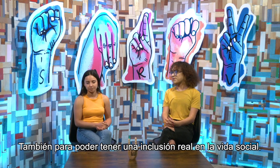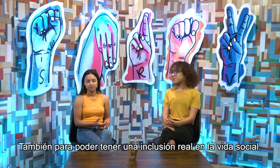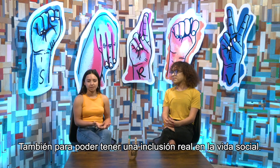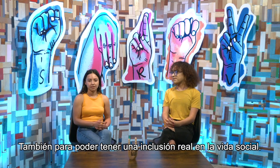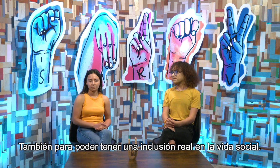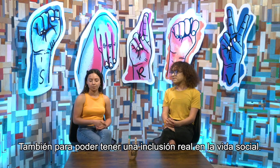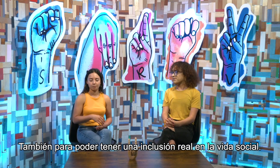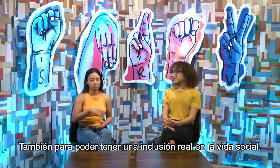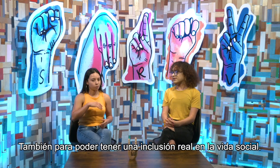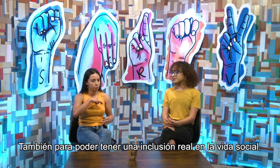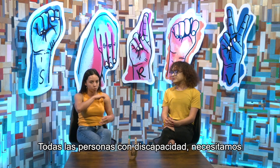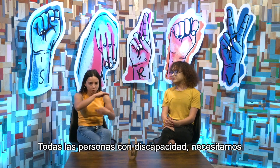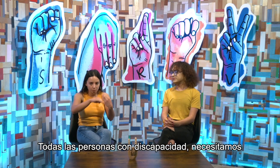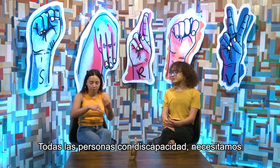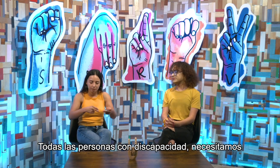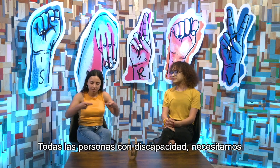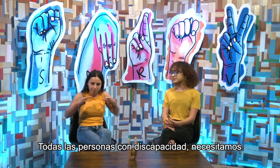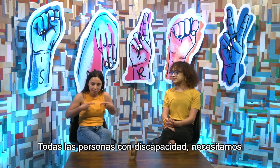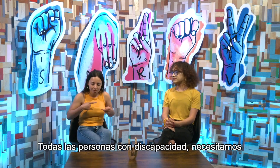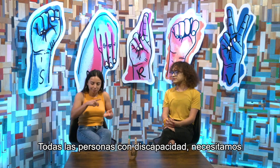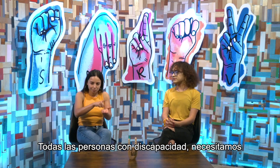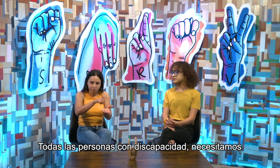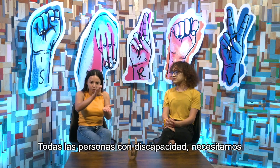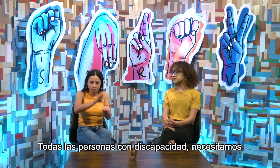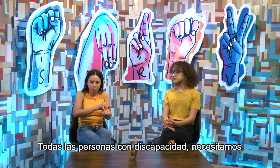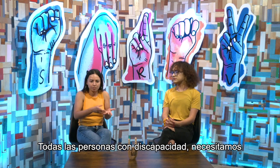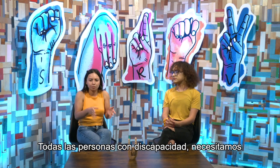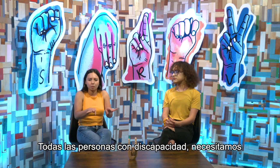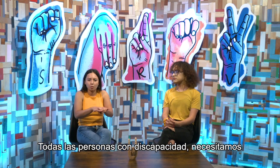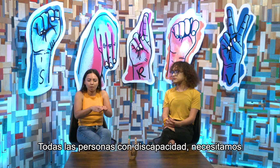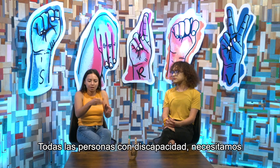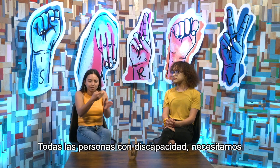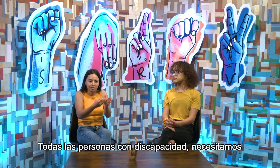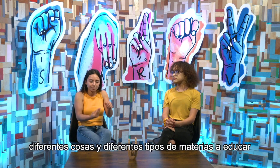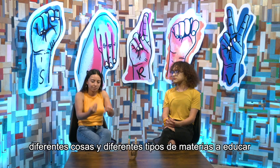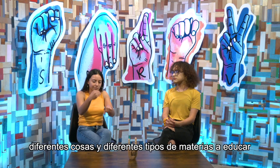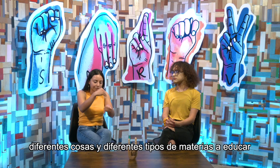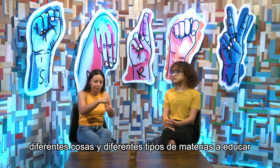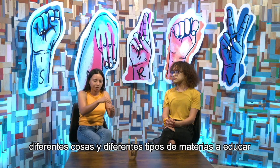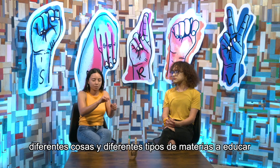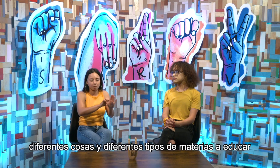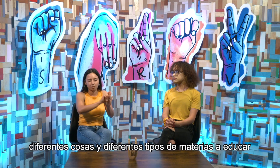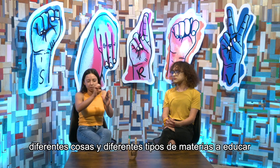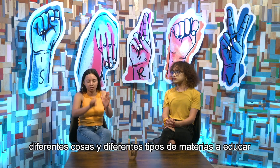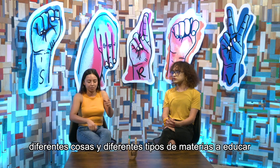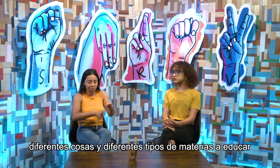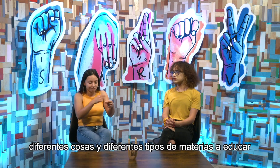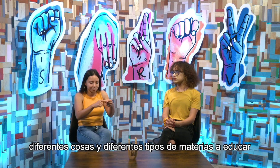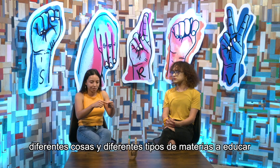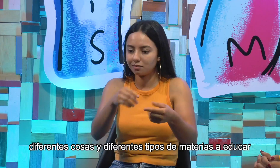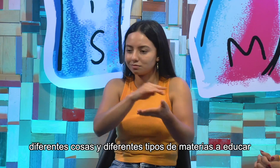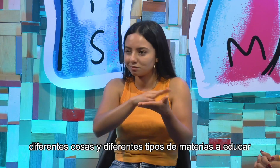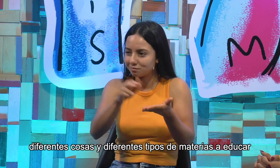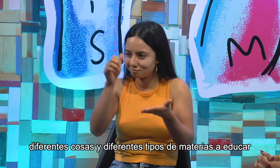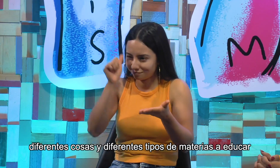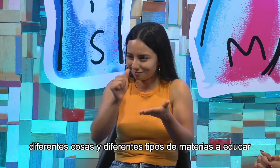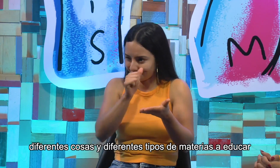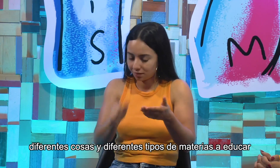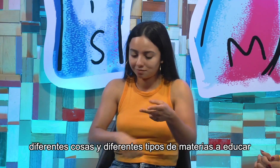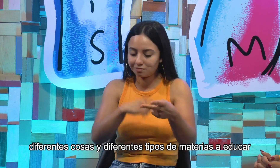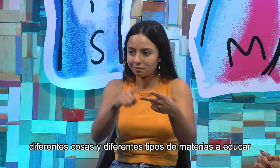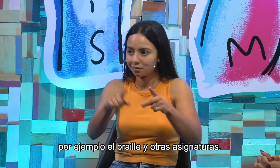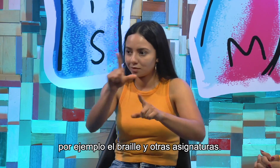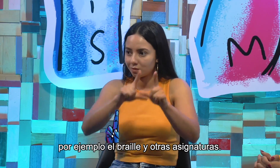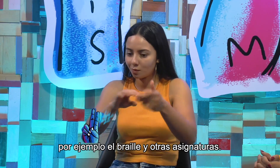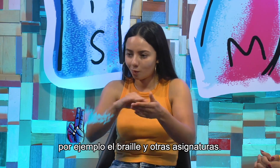inclusión real en la vida social. Todas las personas con discapacidad necesitamos diferentes cosas y diferentes tipos de materias a educar.